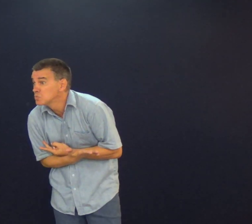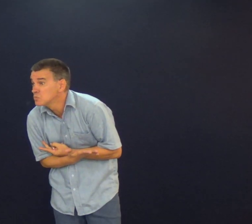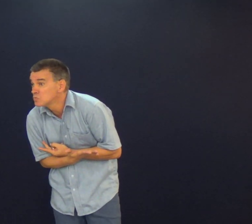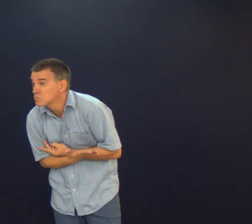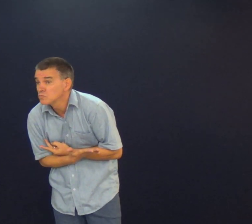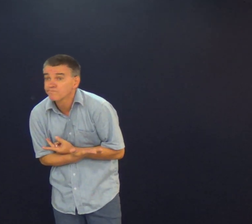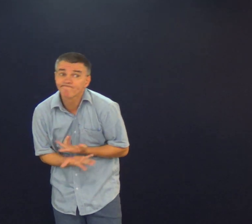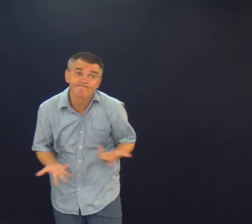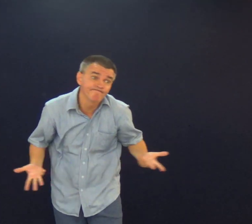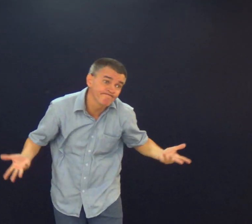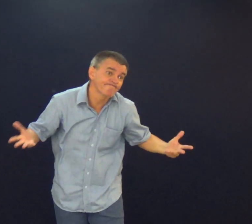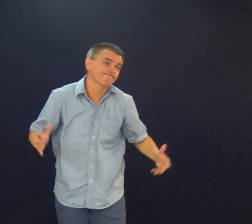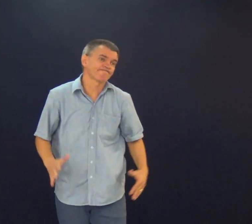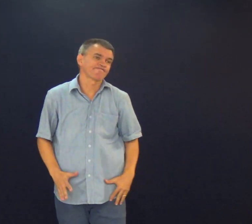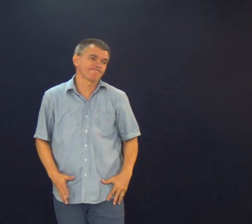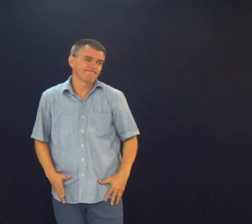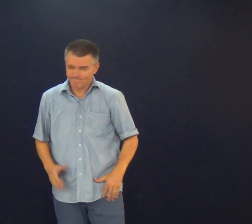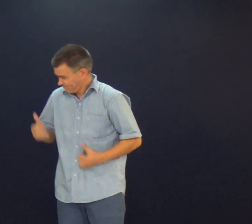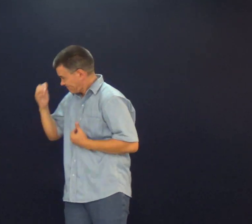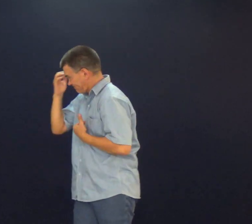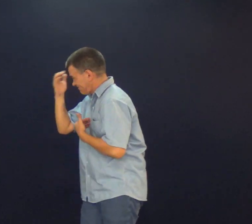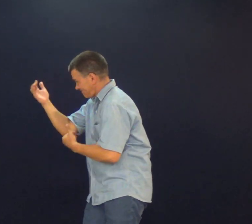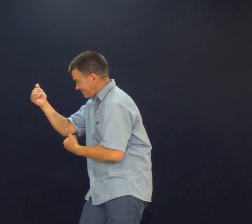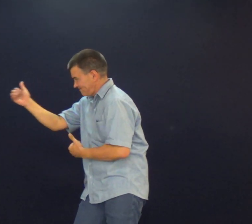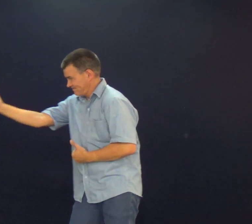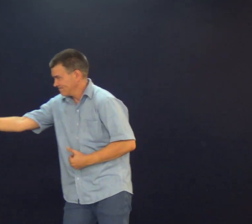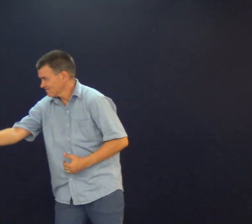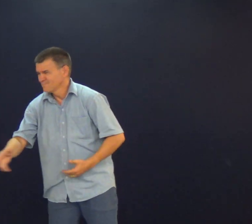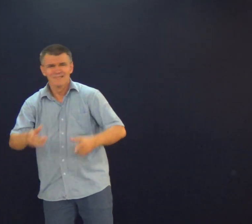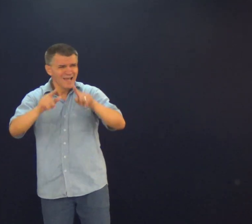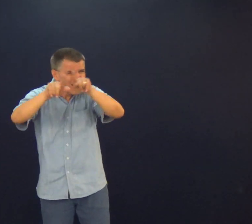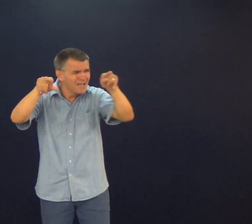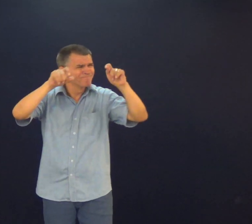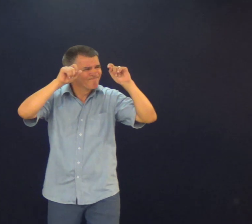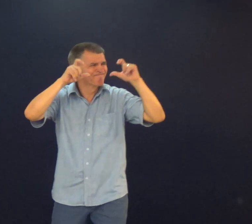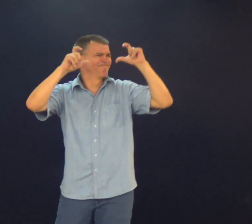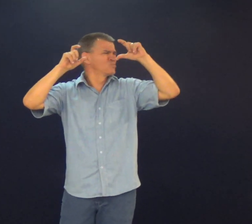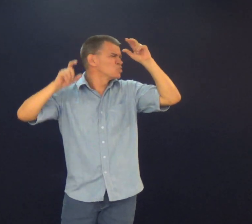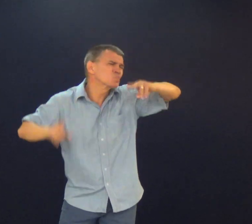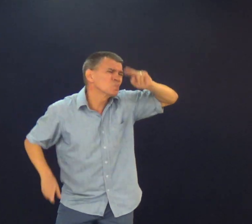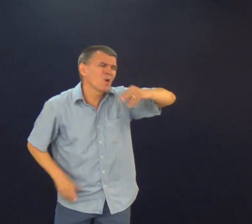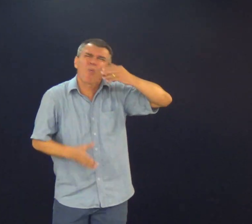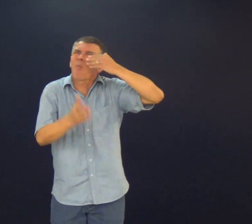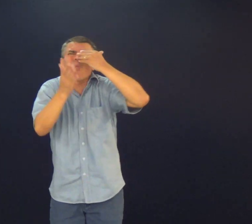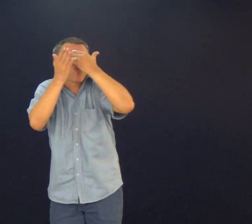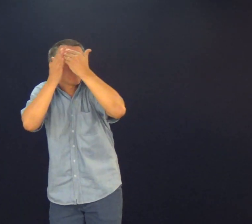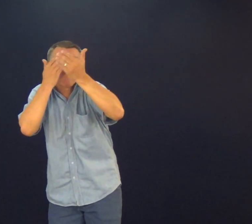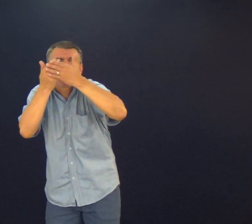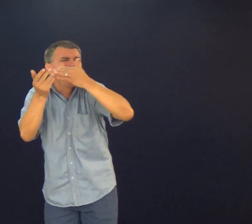É certo ou errado Agir desse jeito? Muito obrigada Então, preste atenção Por favor